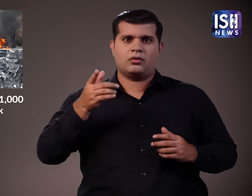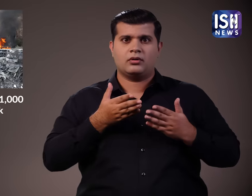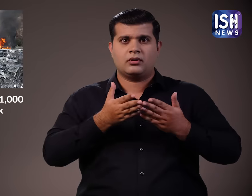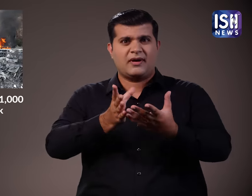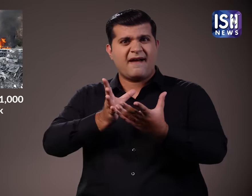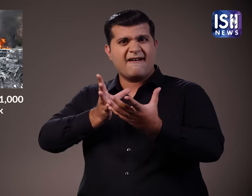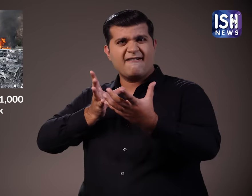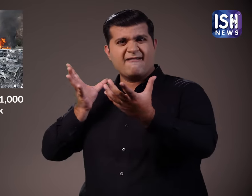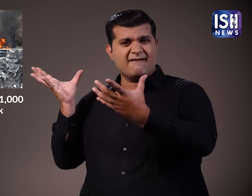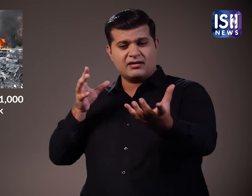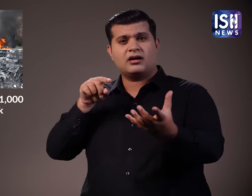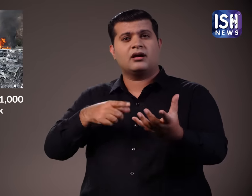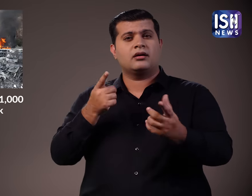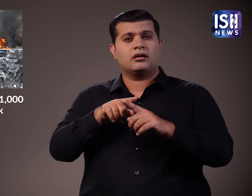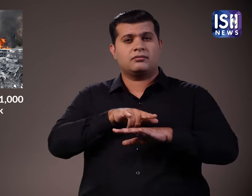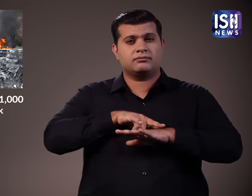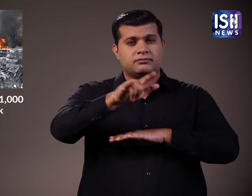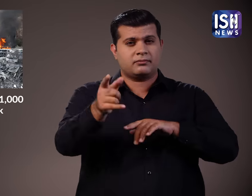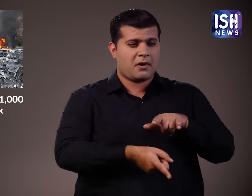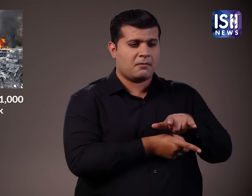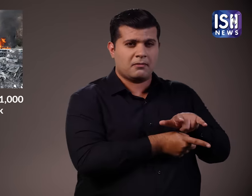हम यूद पोर्ट और अन्या तोब खाने लाएं